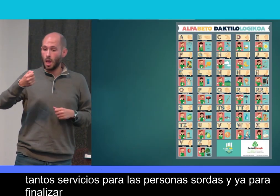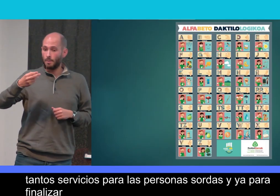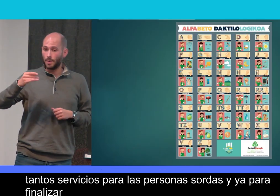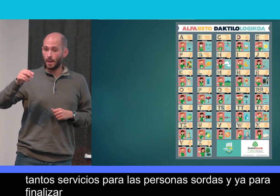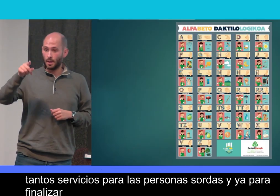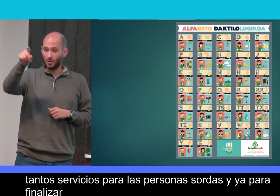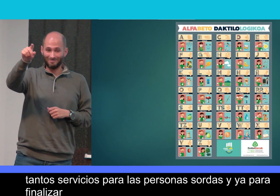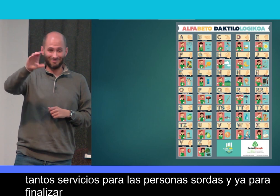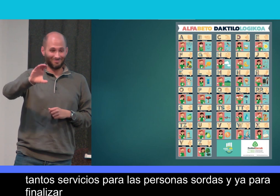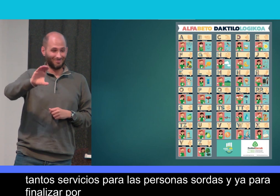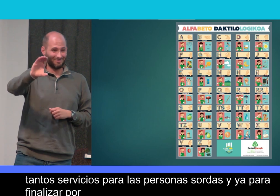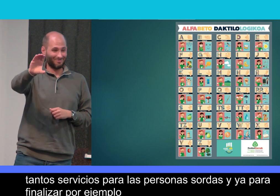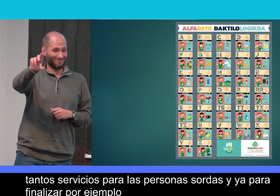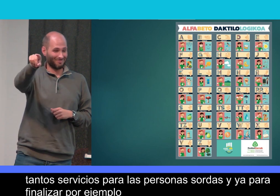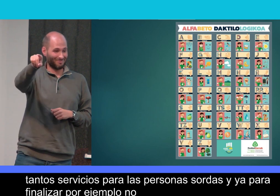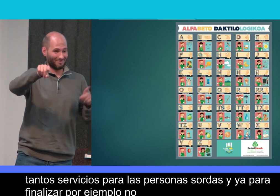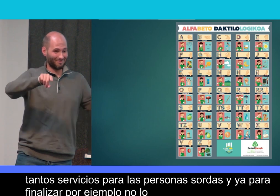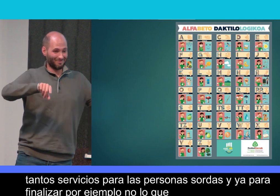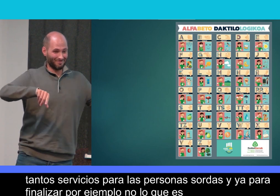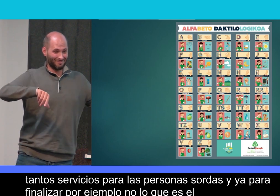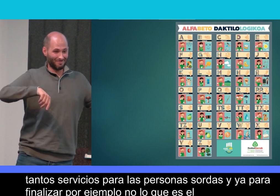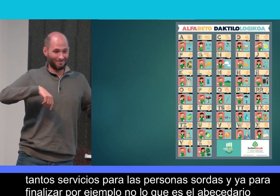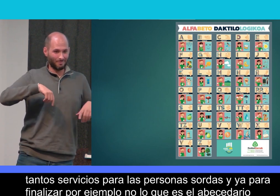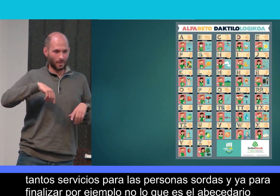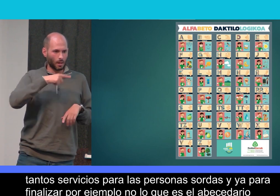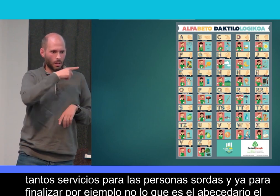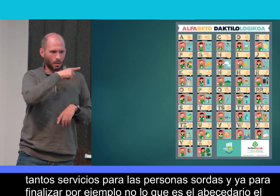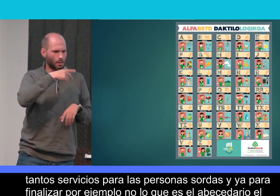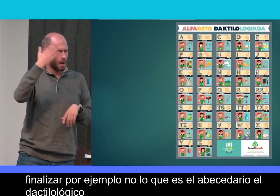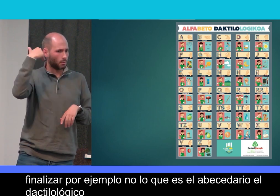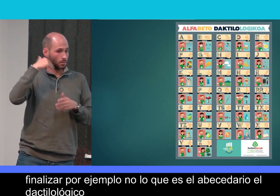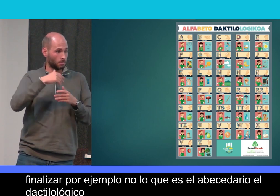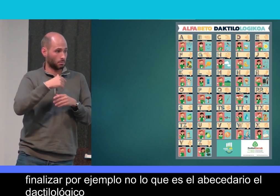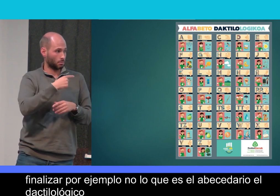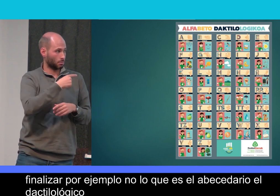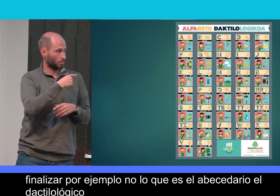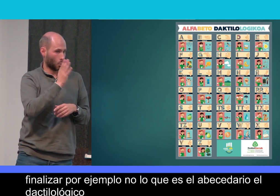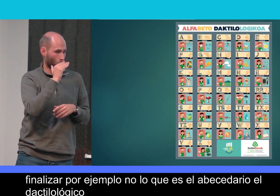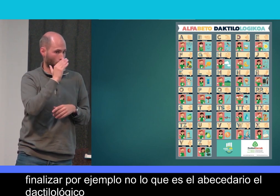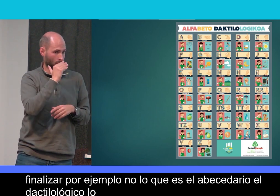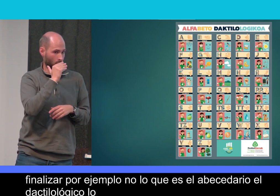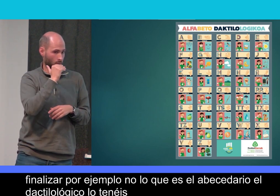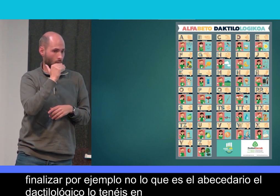por ejemplo, lo que es el abecedario, el dactilológico, lo tenéis en la mesa de atrás,